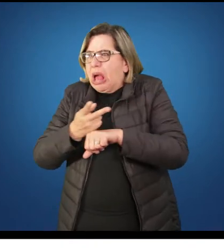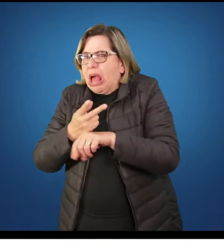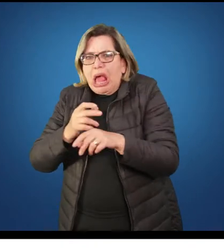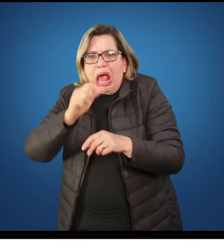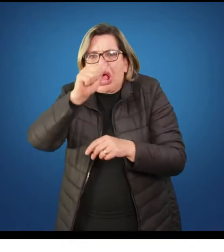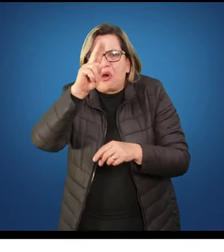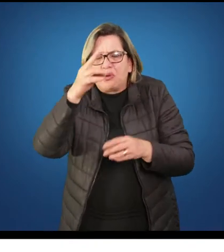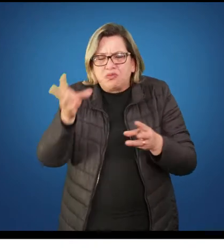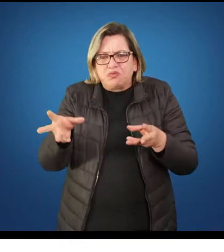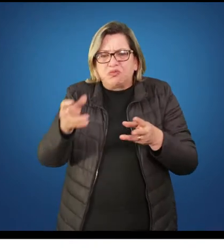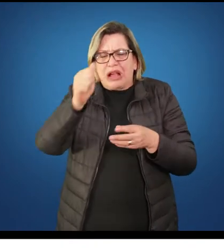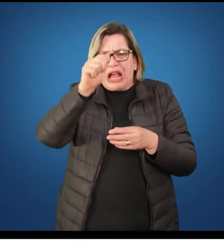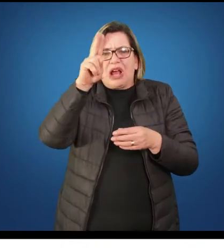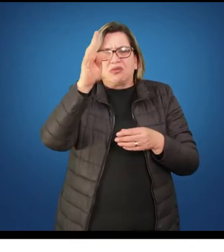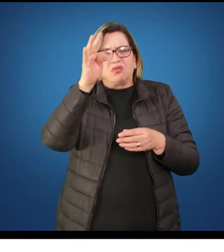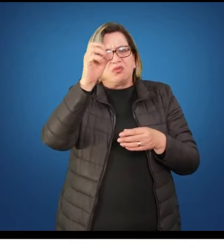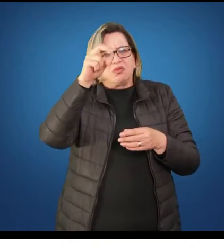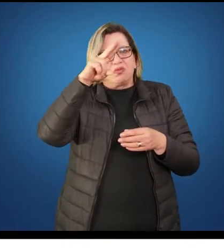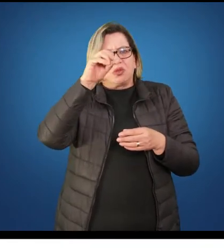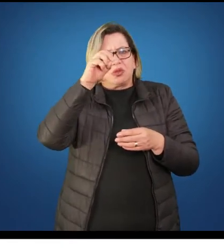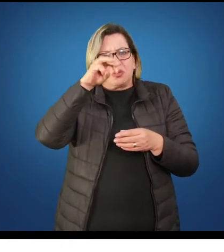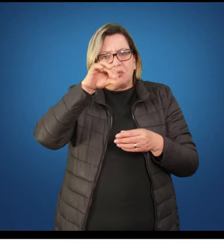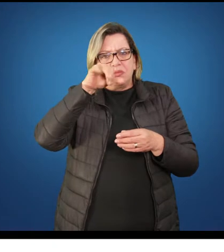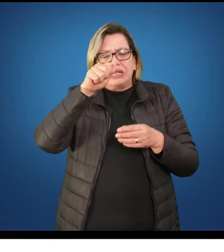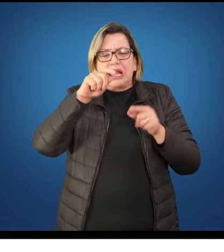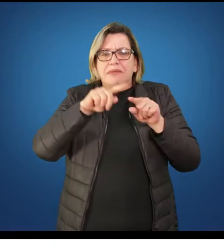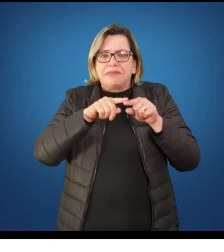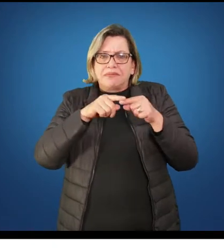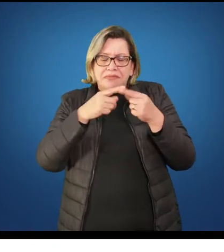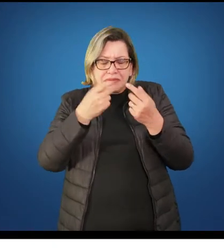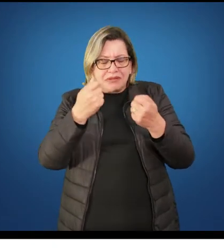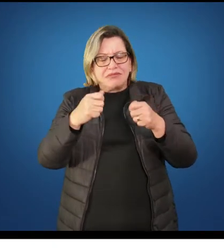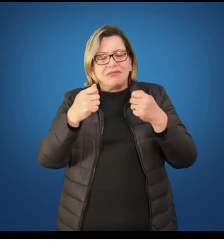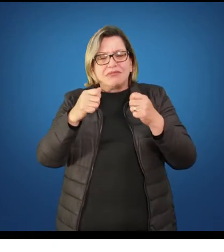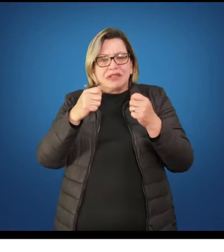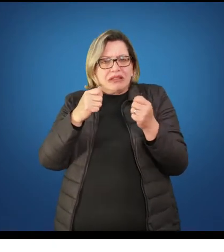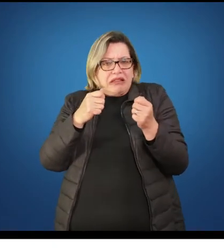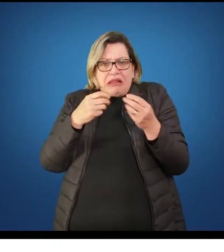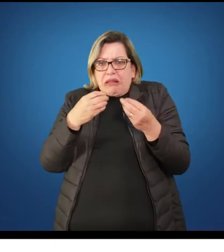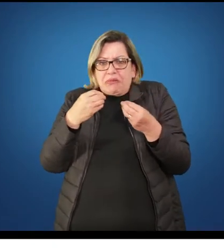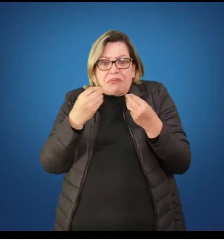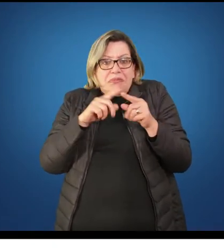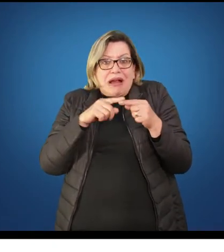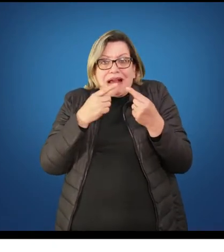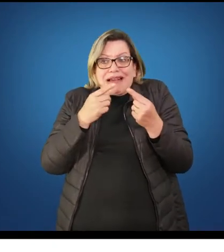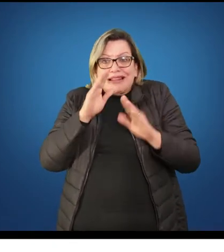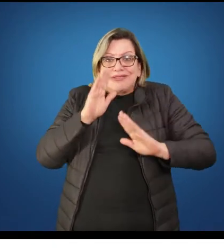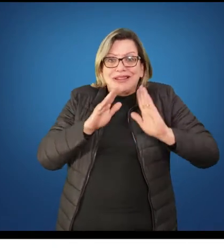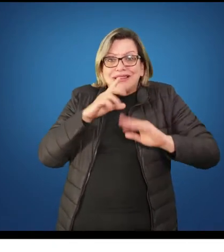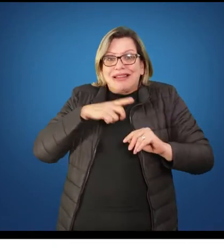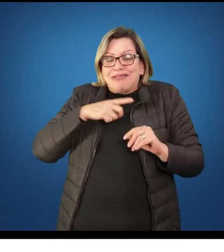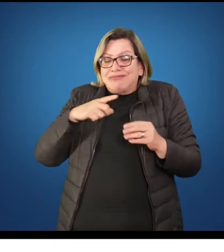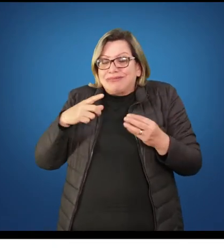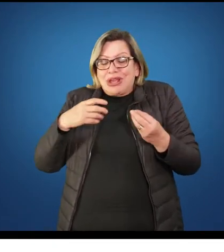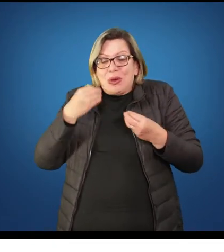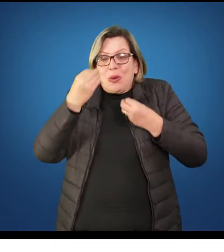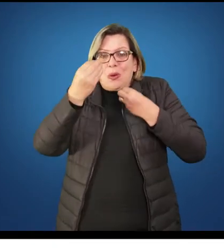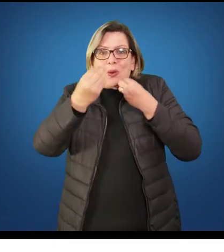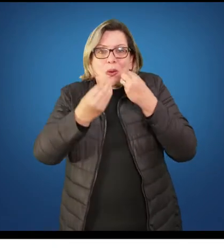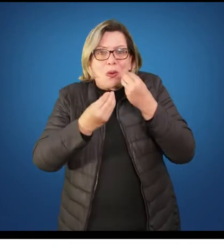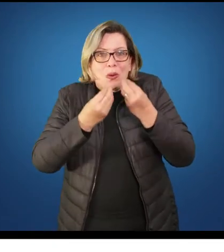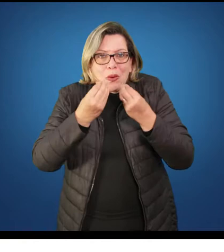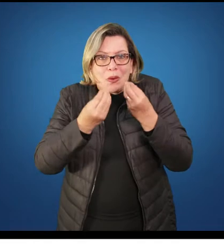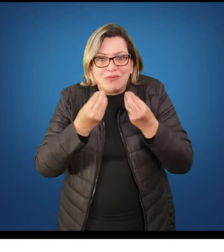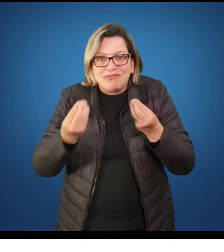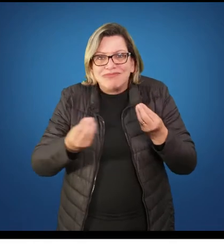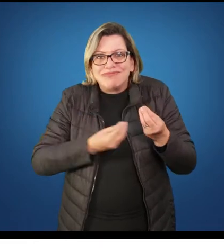romper com algumas características que tendemos a atribuir. Então, a gente acha assim, vou trabalhar com